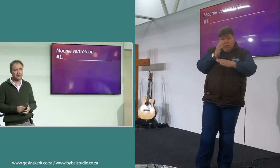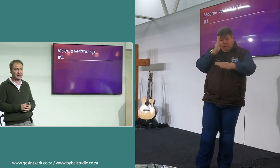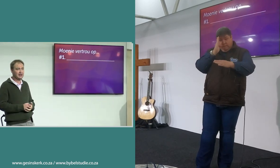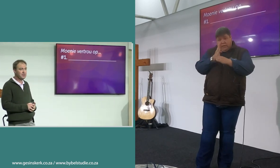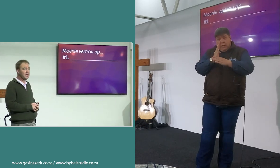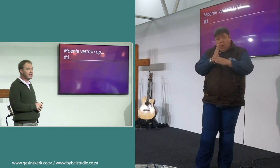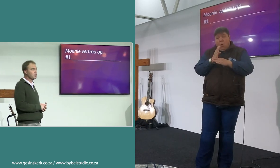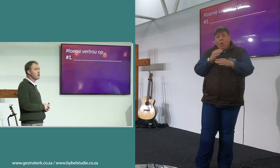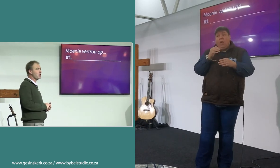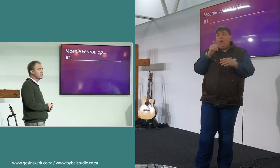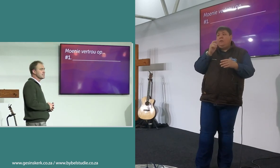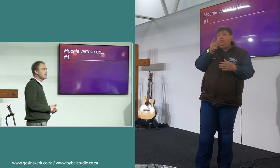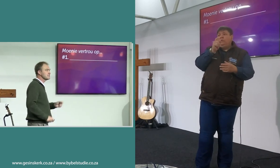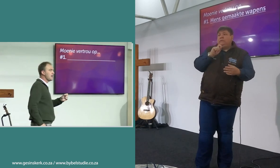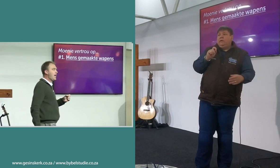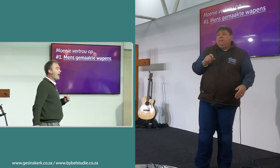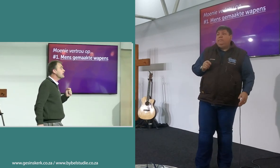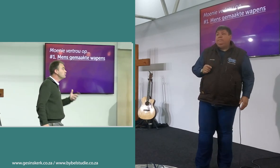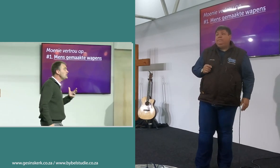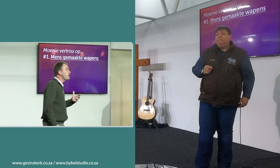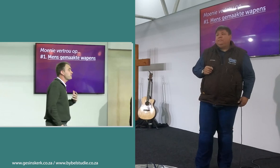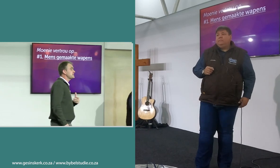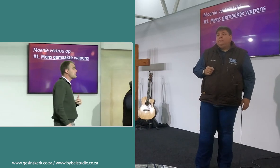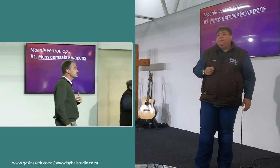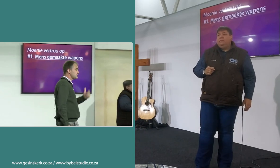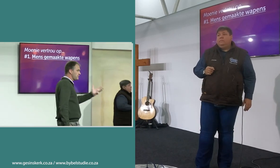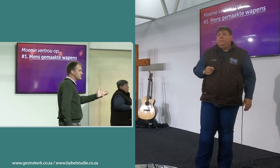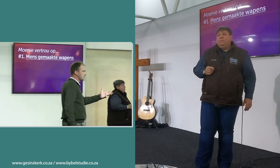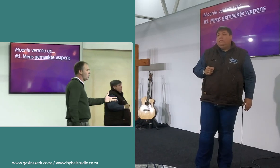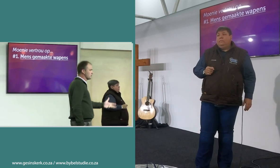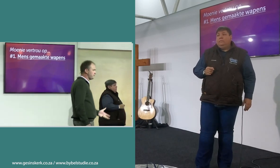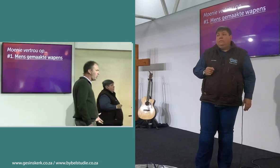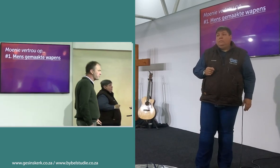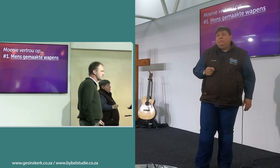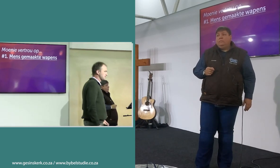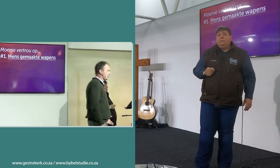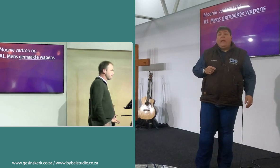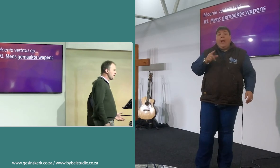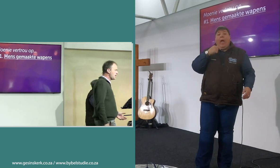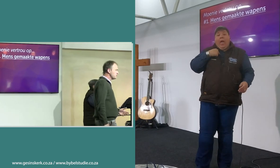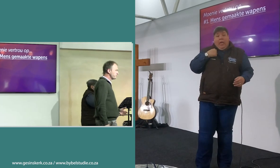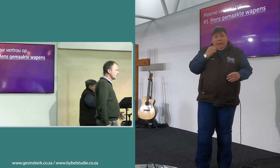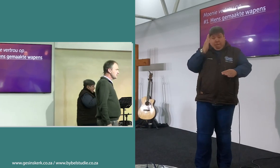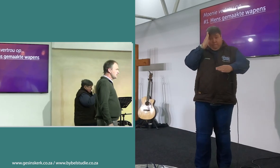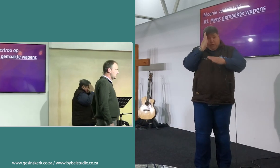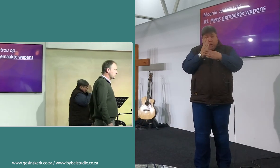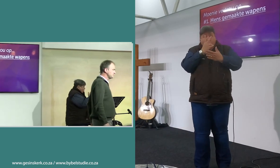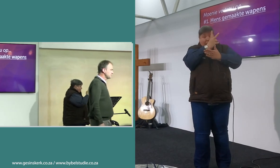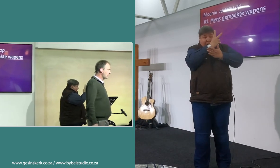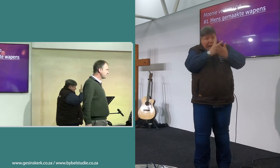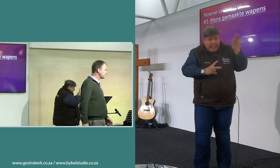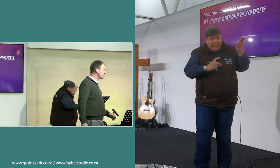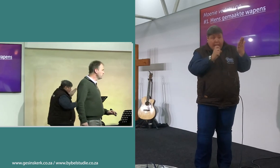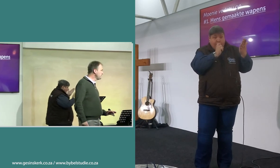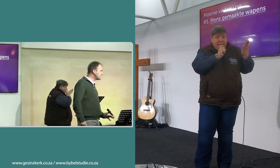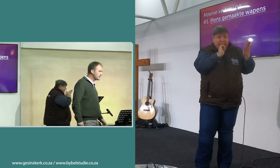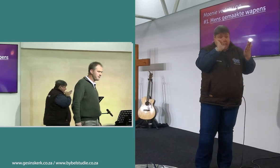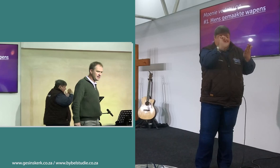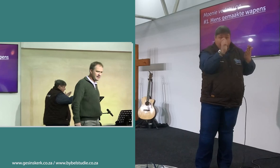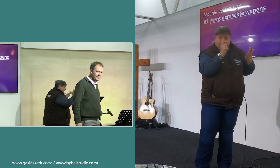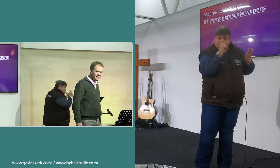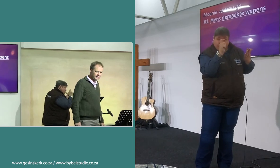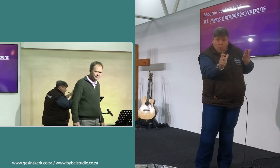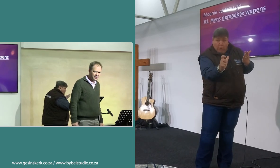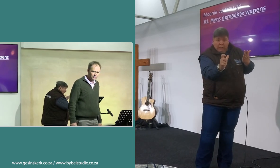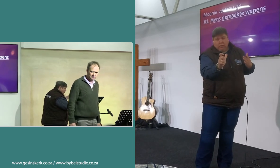kom ek sê vir julle en jy kan op julle raammerk schryf is ek moet nie my vertrouwe sê in mensgemaakte wapens ne nou ek vertrouw meeste